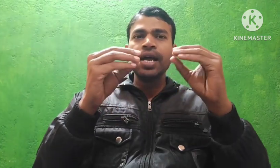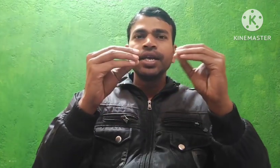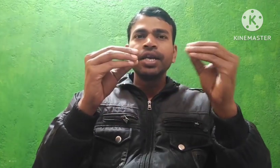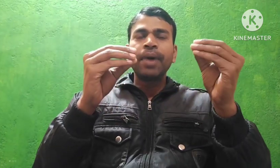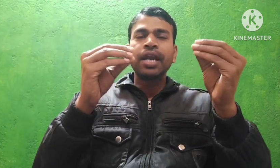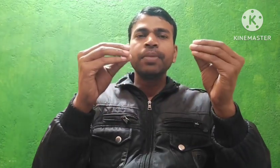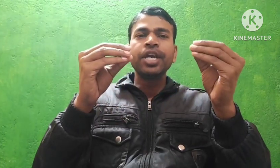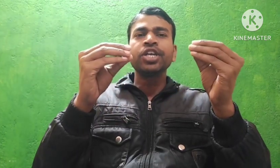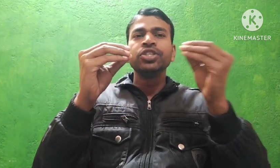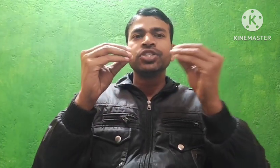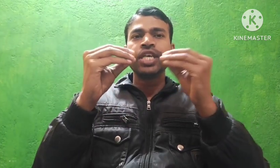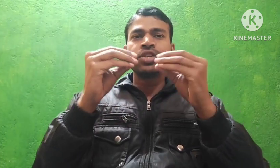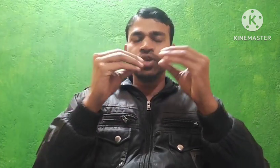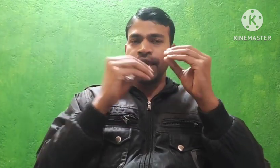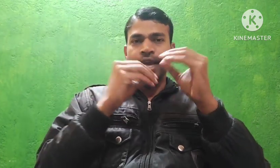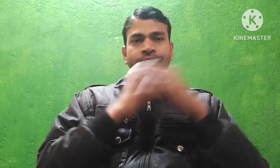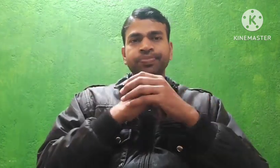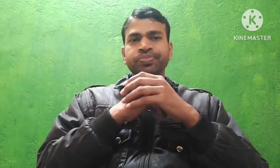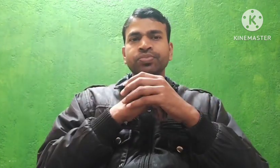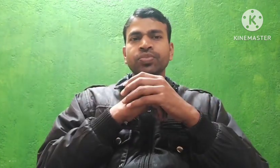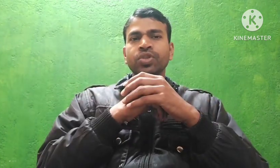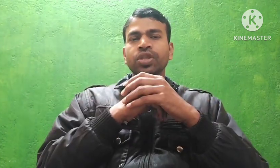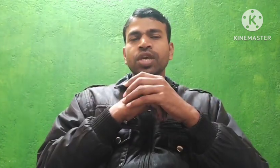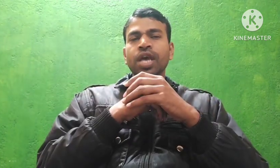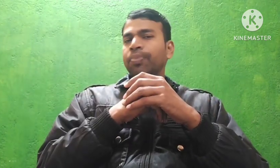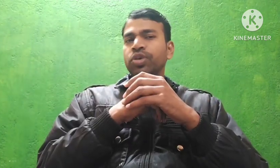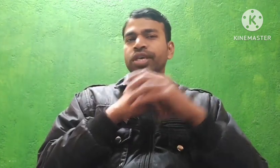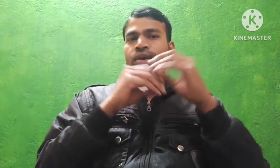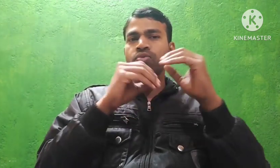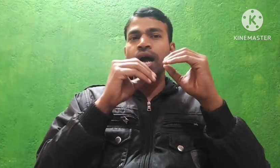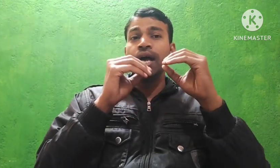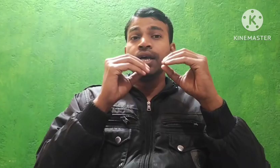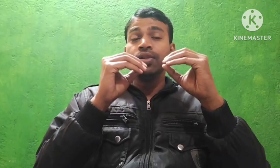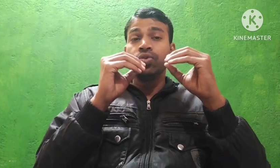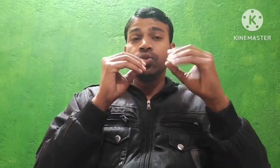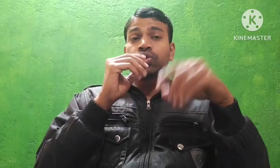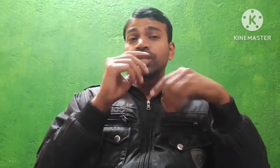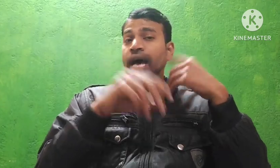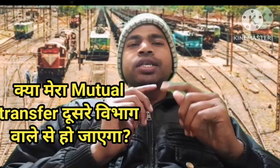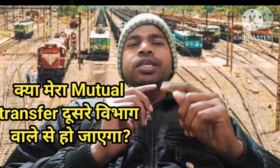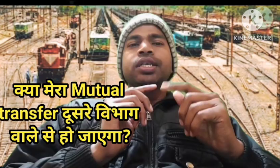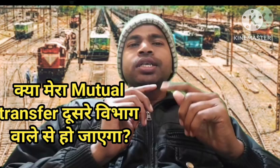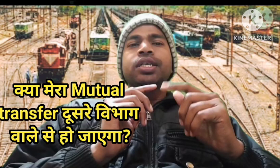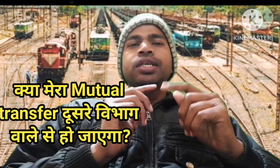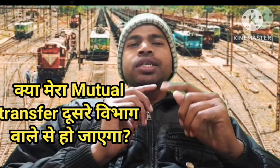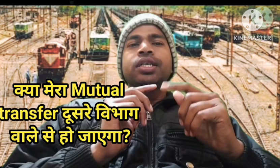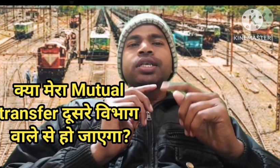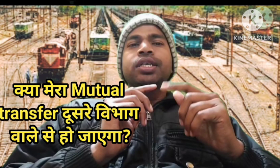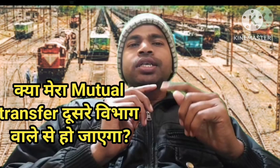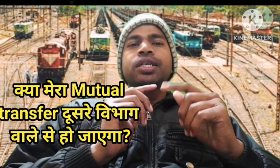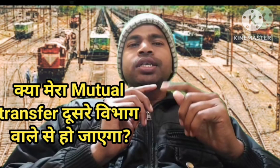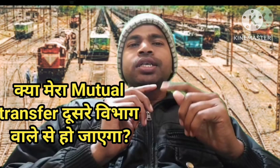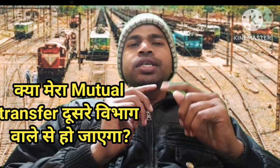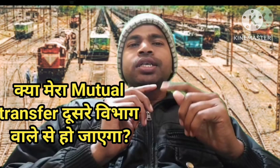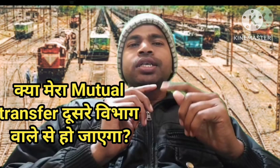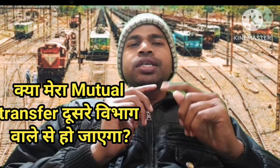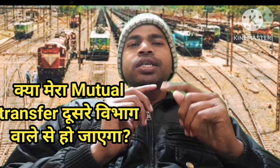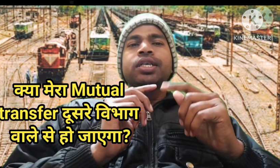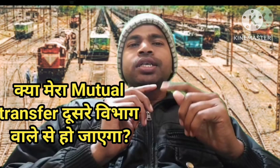डिपार्टमेंट चेंज हो जाएगा अब तो यह हुआ दूसरा है दूसरा तरीका जो लेवल बन